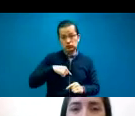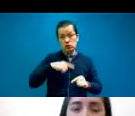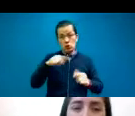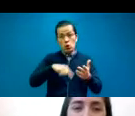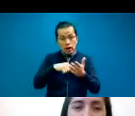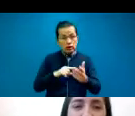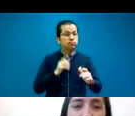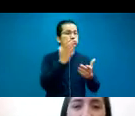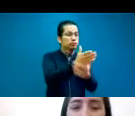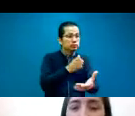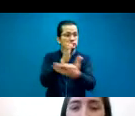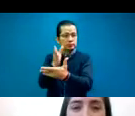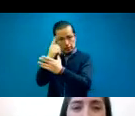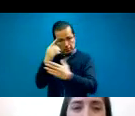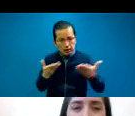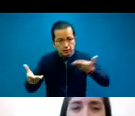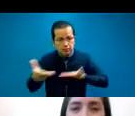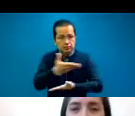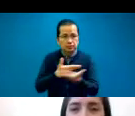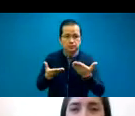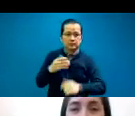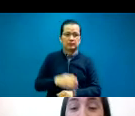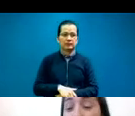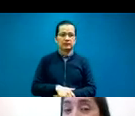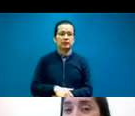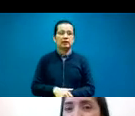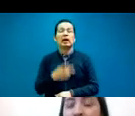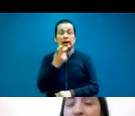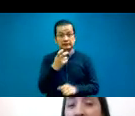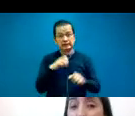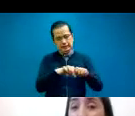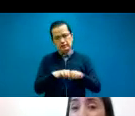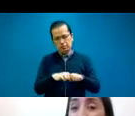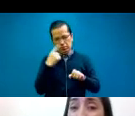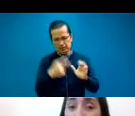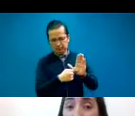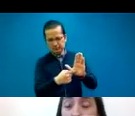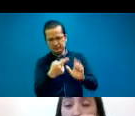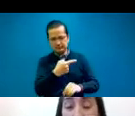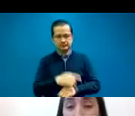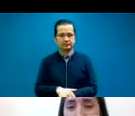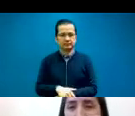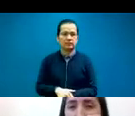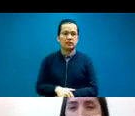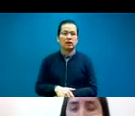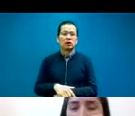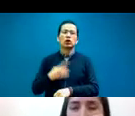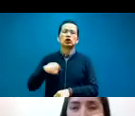Aparte del equipo de trabajo. Y bueno, creamos distintas comisiones.